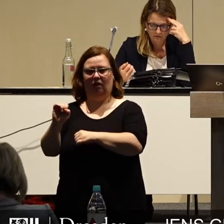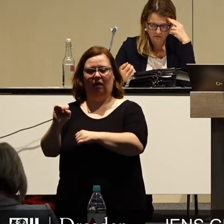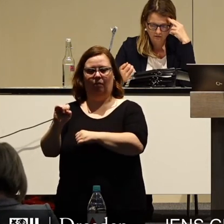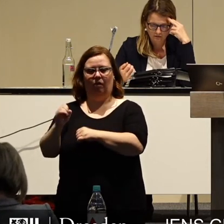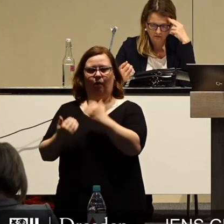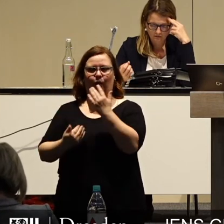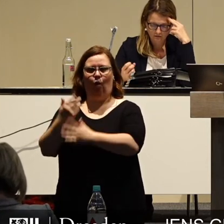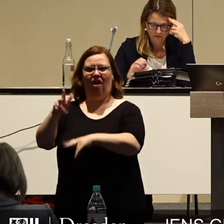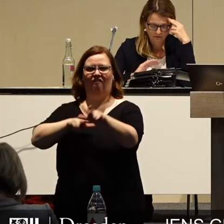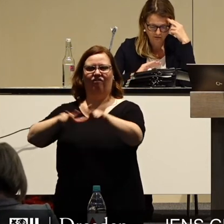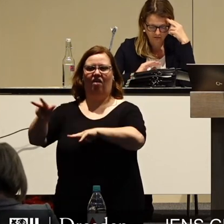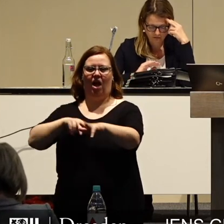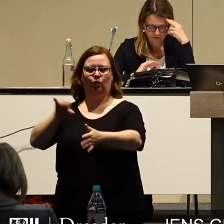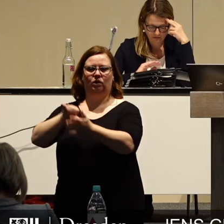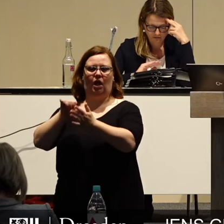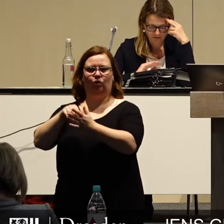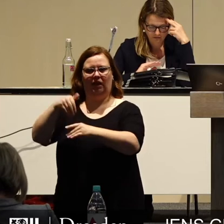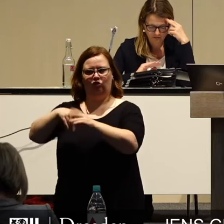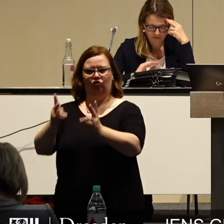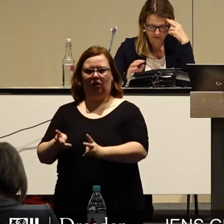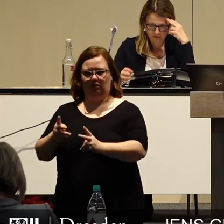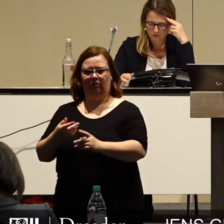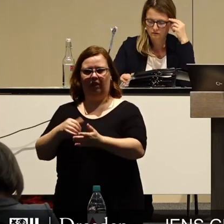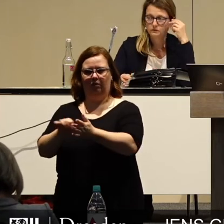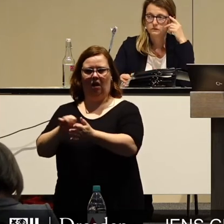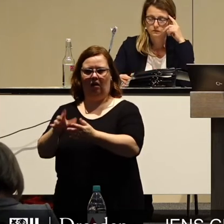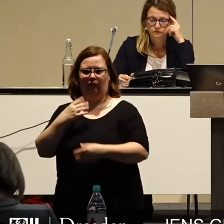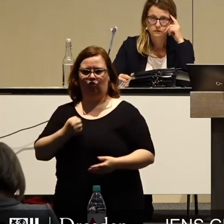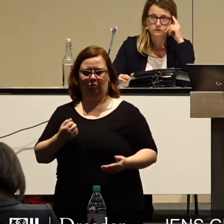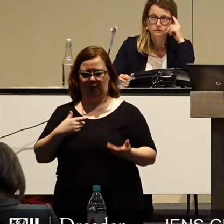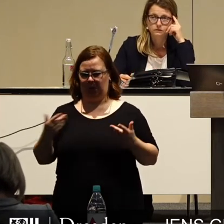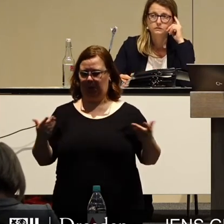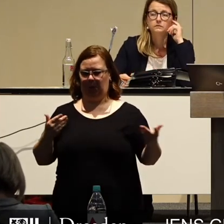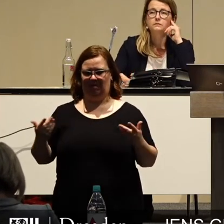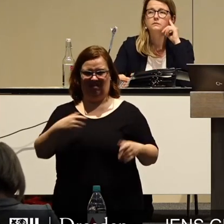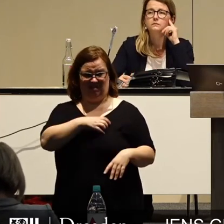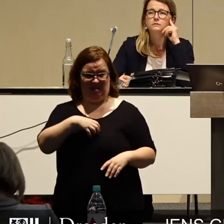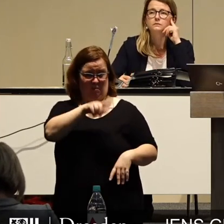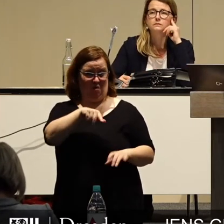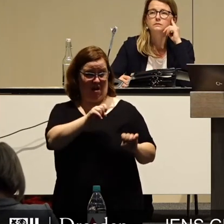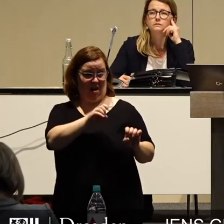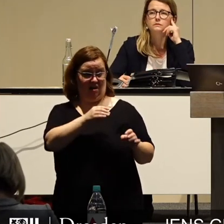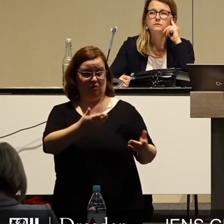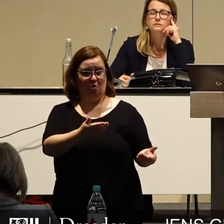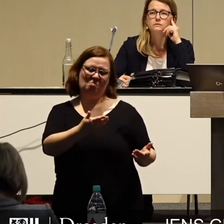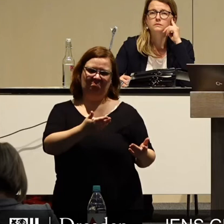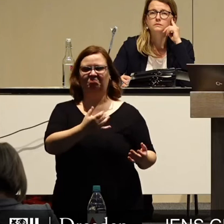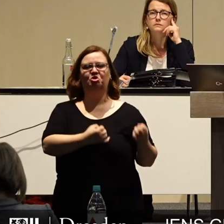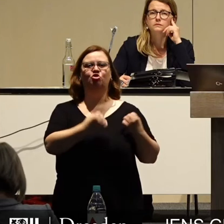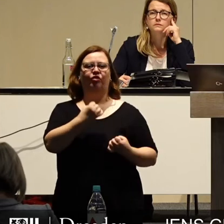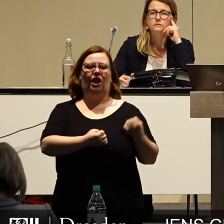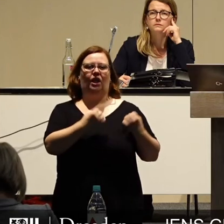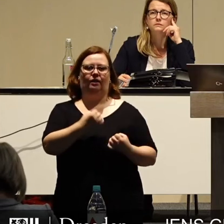neuen Verwaltungszentrum in der Innenstadt festhalten wollen, glaube ich, dass wir das den Dresdnern sehr, sehr schwer vermitteln können.